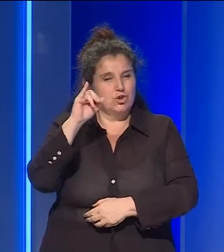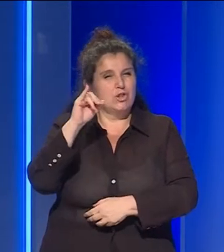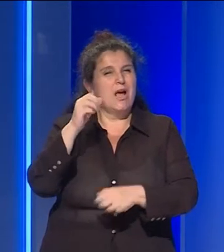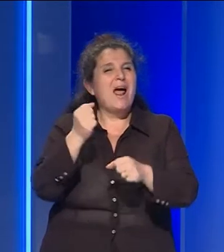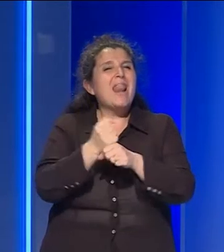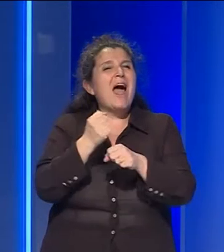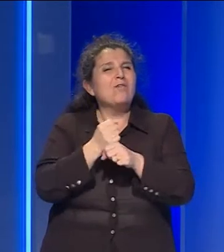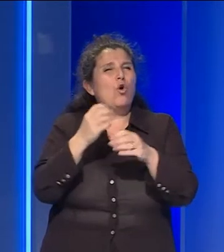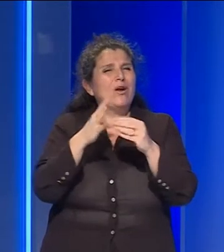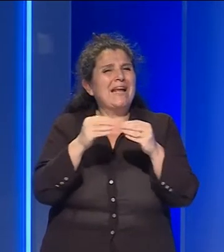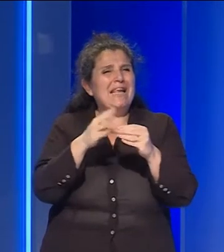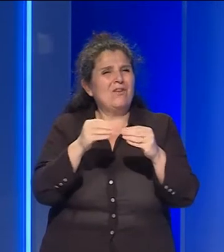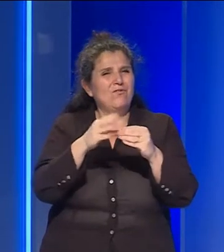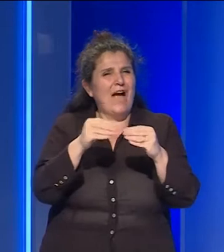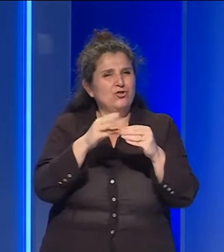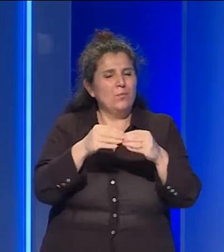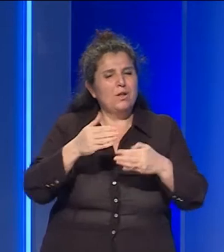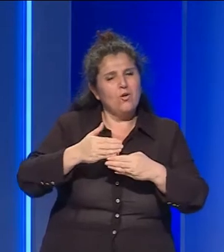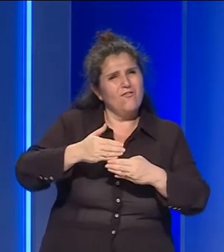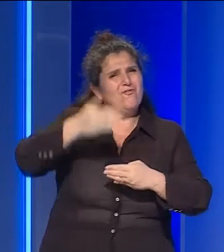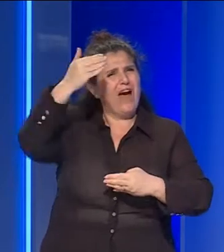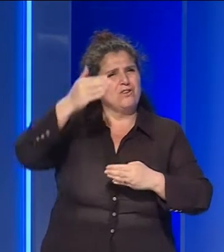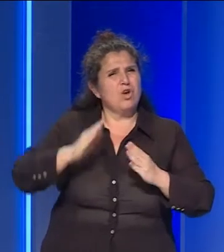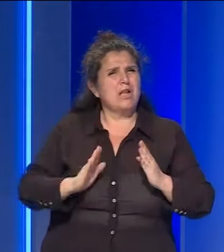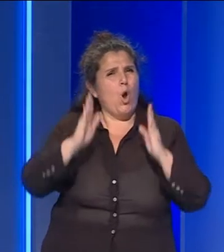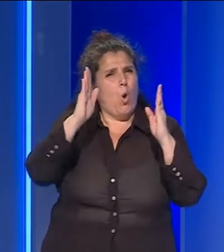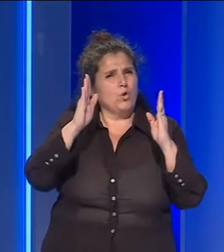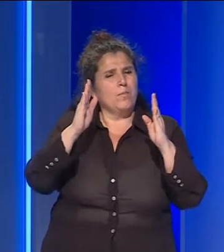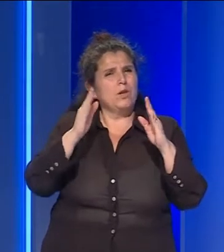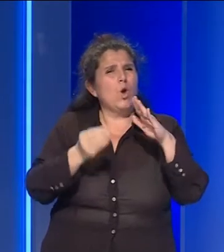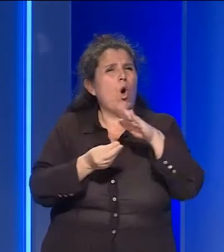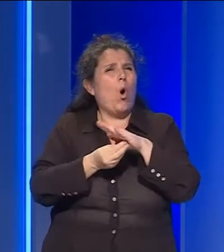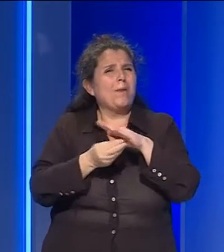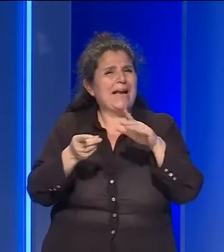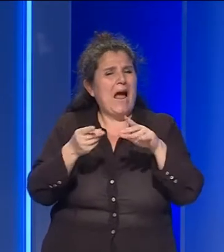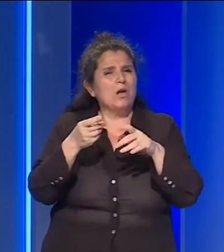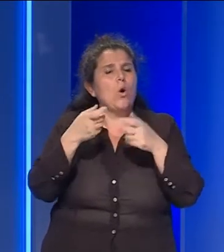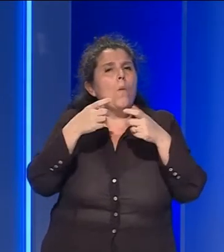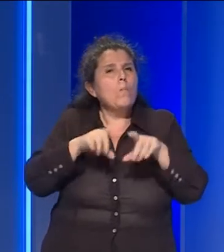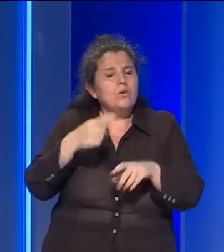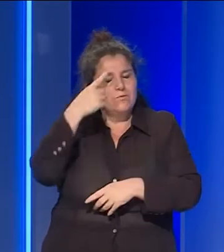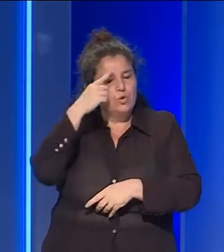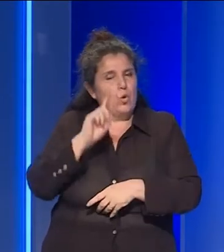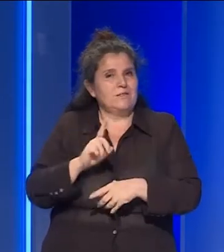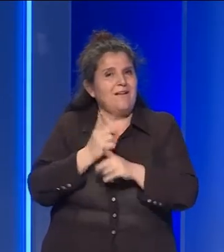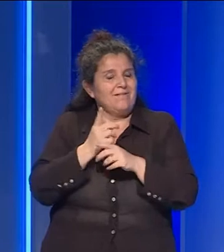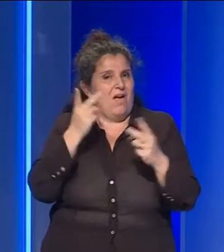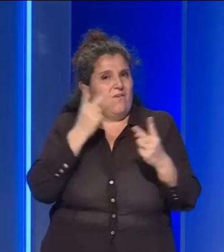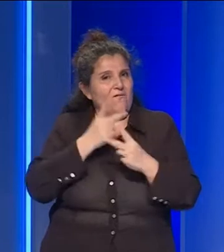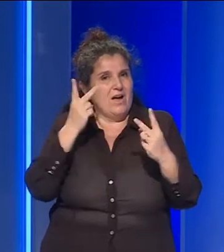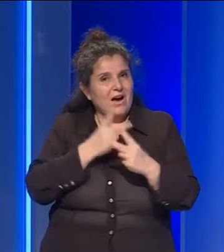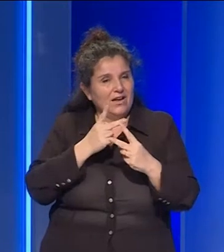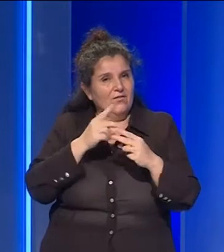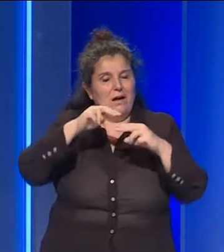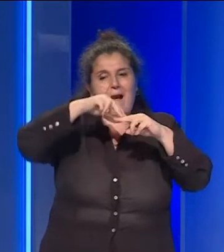lavori di rifacimento della facciata di un condominio, un operaio, per causa in corso di accertamento, è